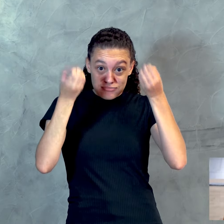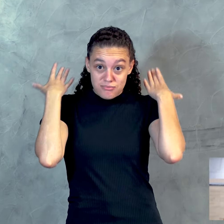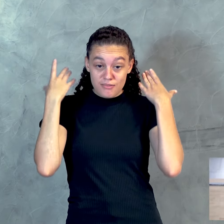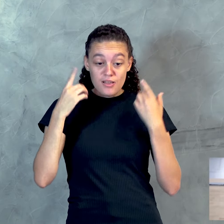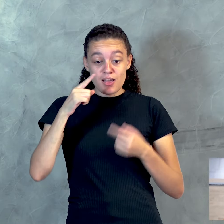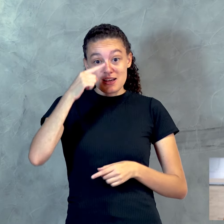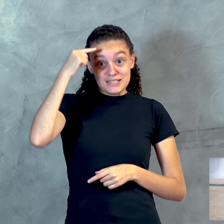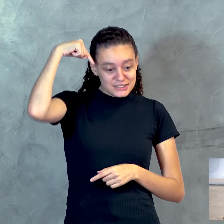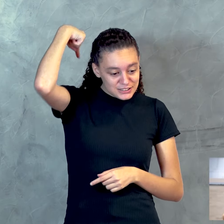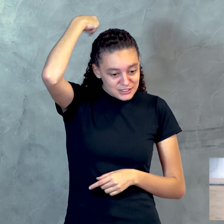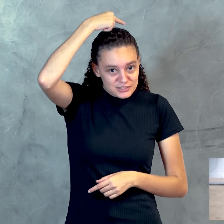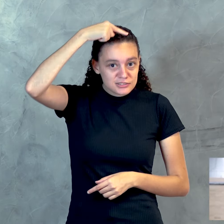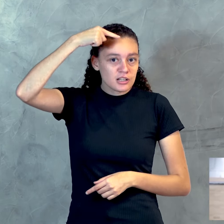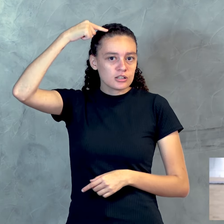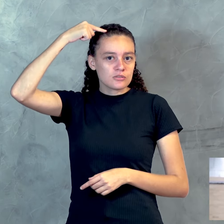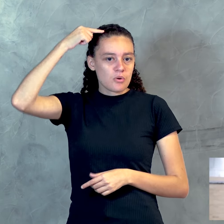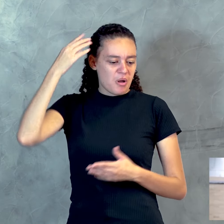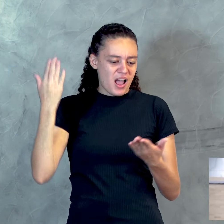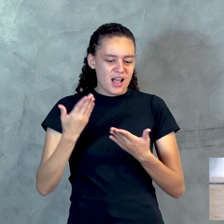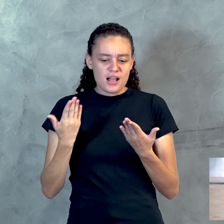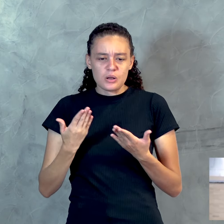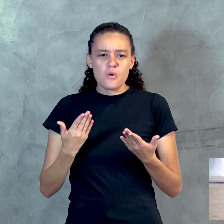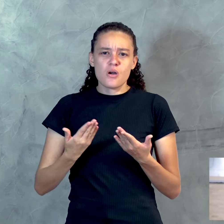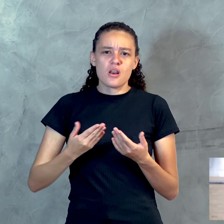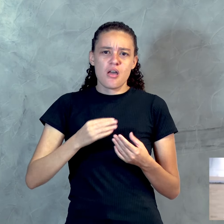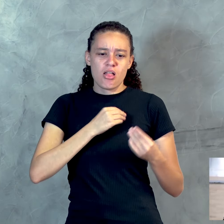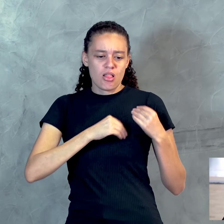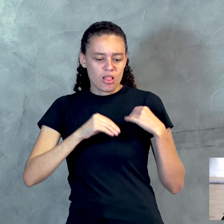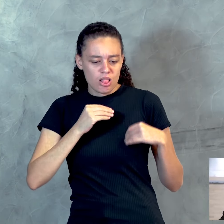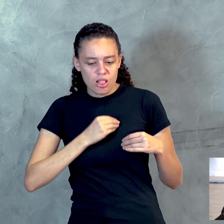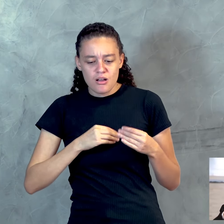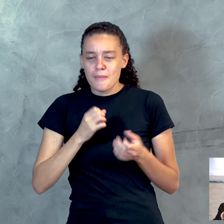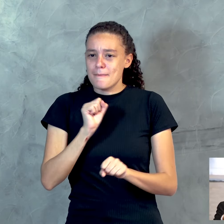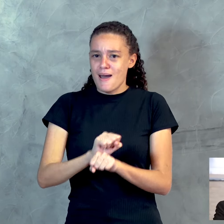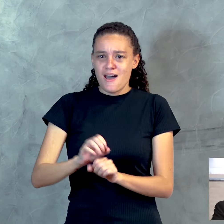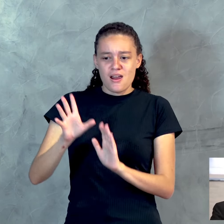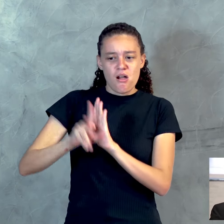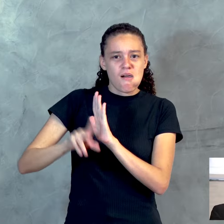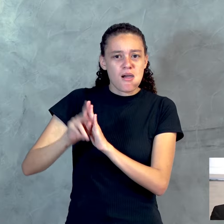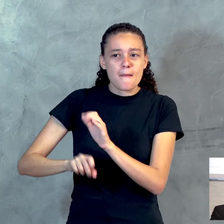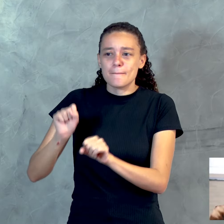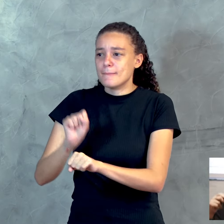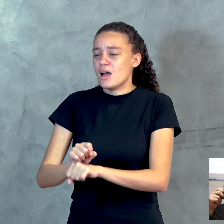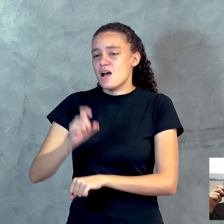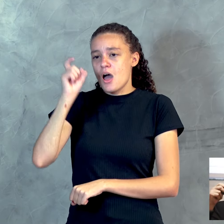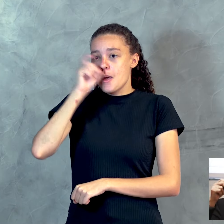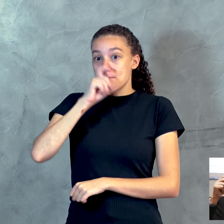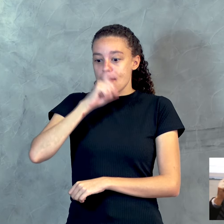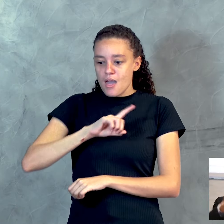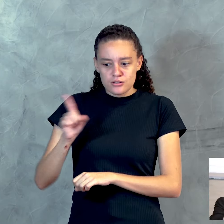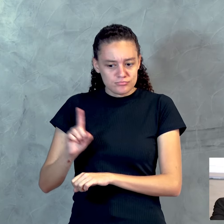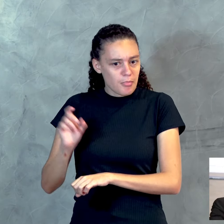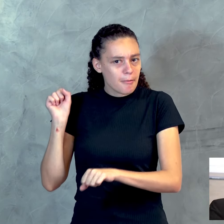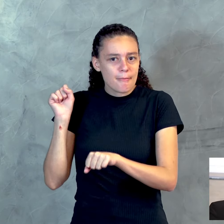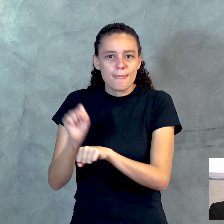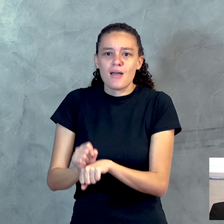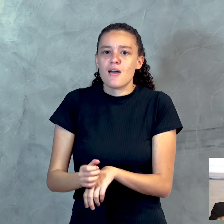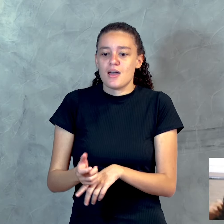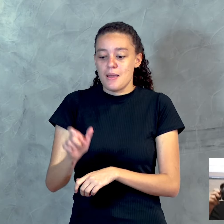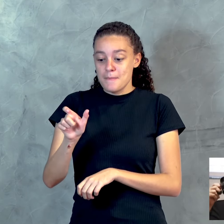santificado. Aquele que estava no barro não esteja mais, aquele que mentia não minta mais, aquele que roubava não roube mais, aquele que